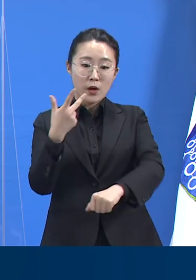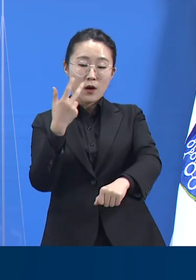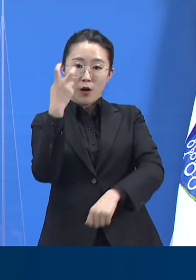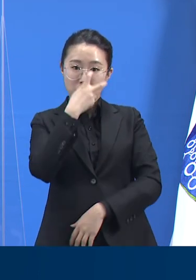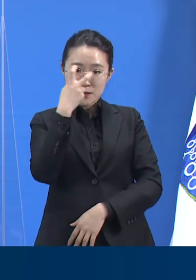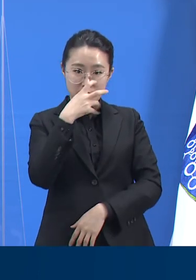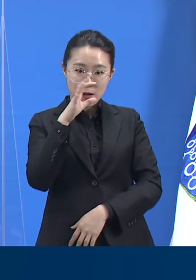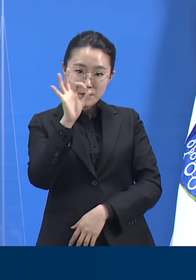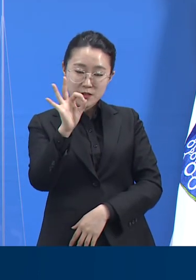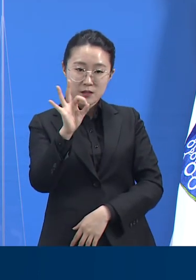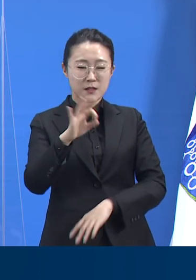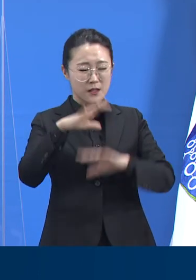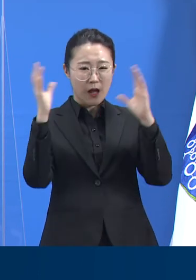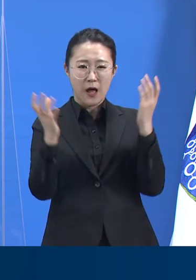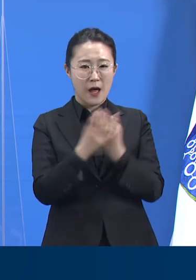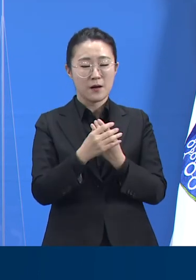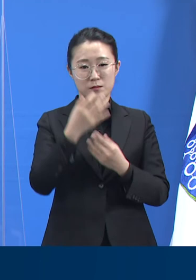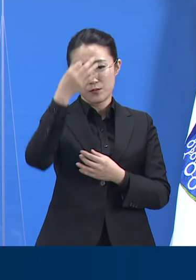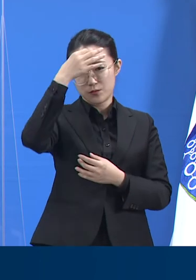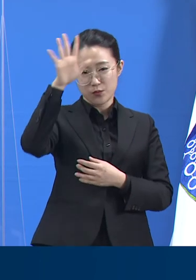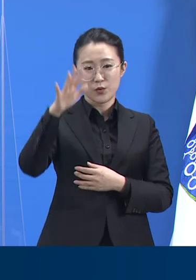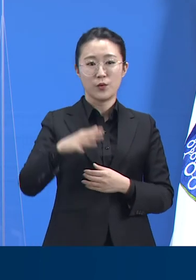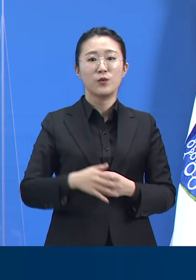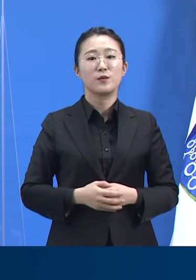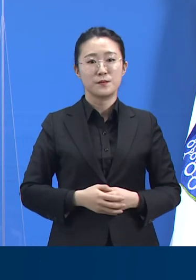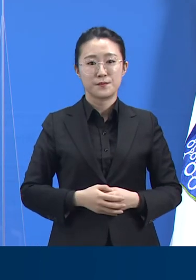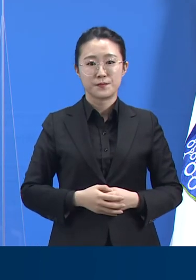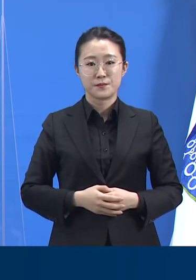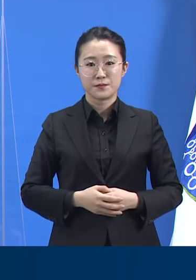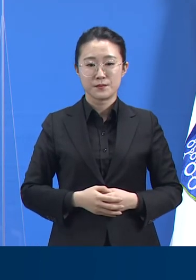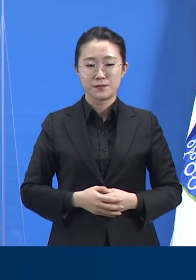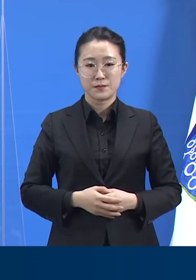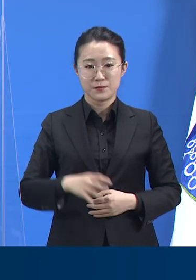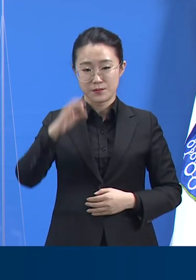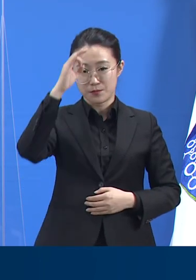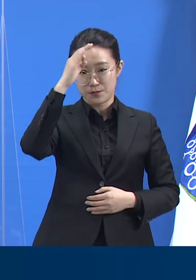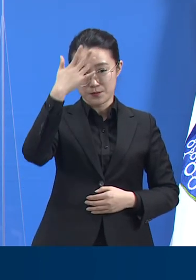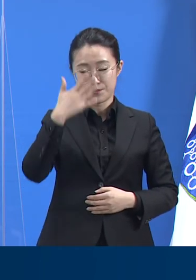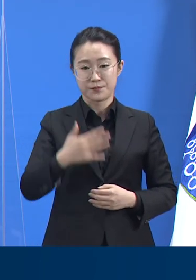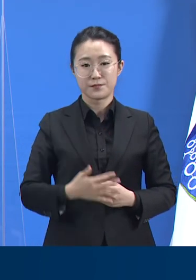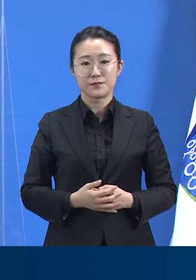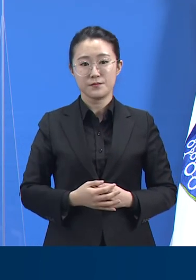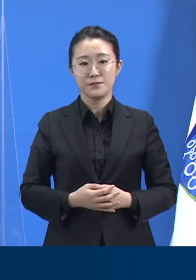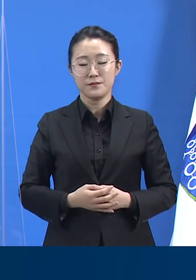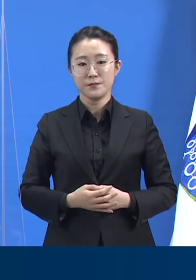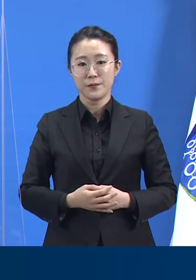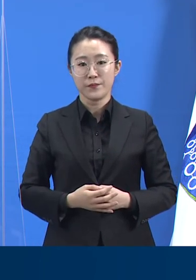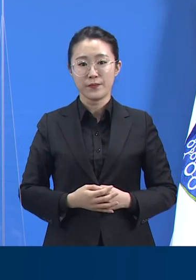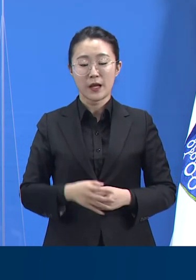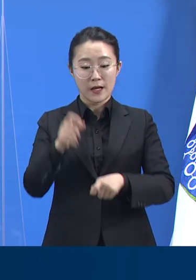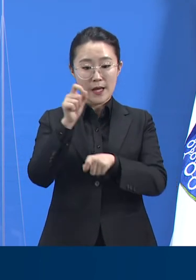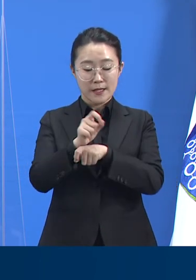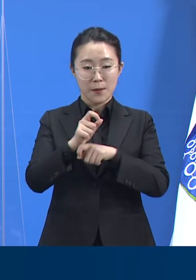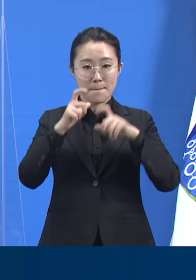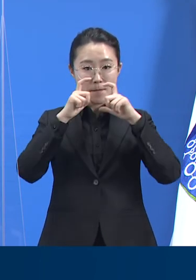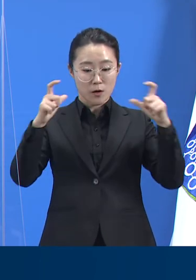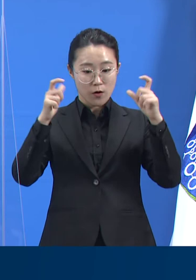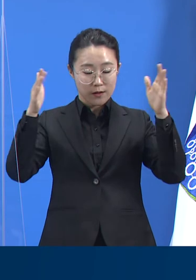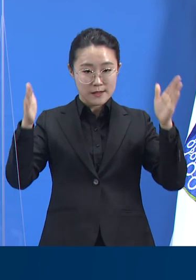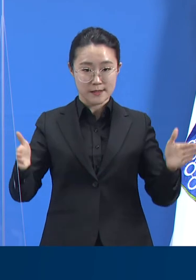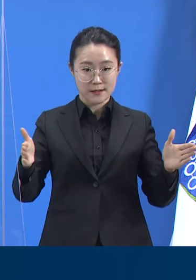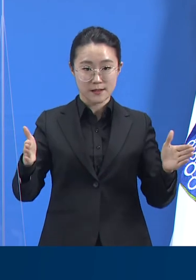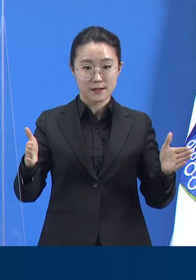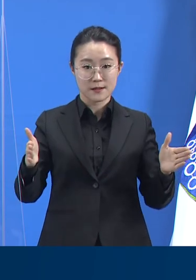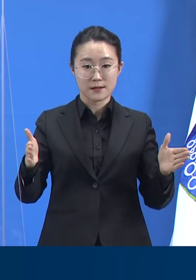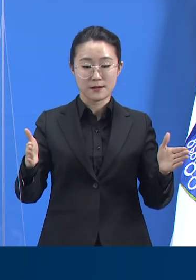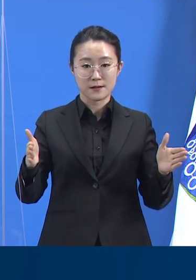개인이나 사업장에 비용이 부담되지 않습니다. 행정명령 기간 동안 임시선별검사소의